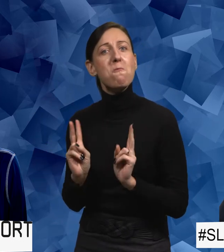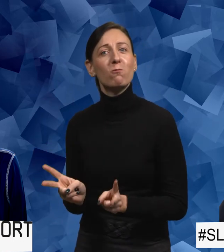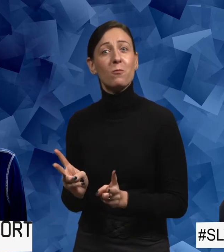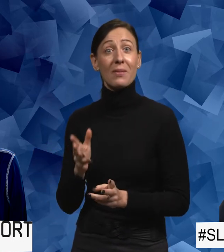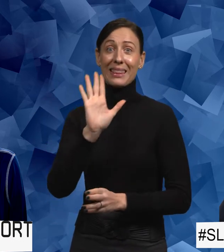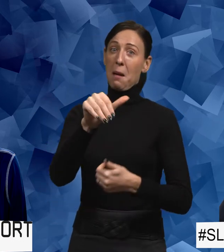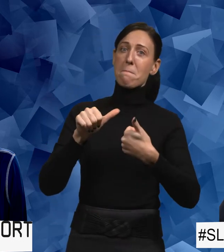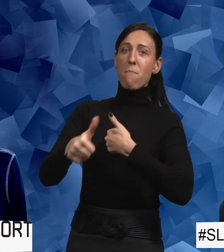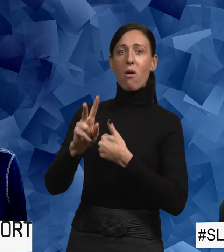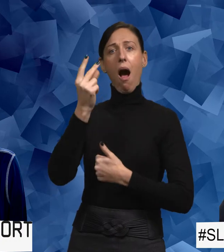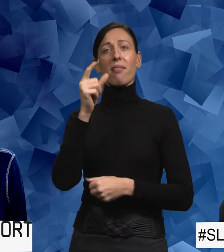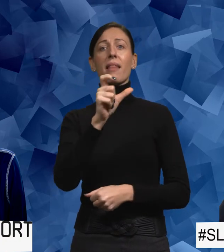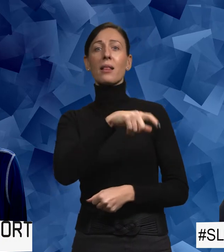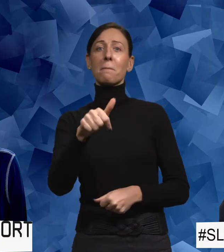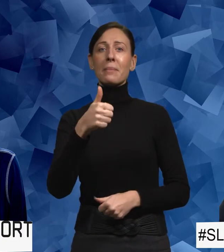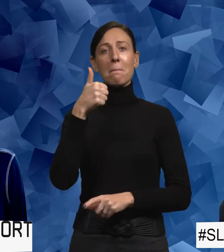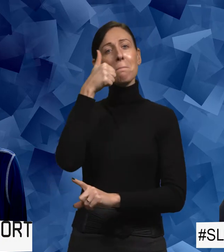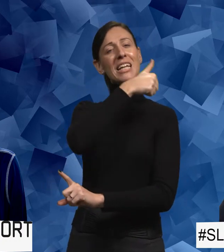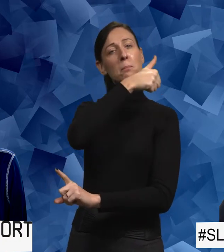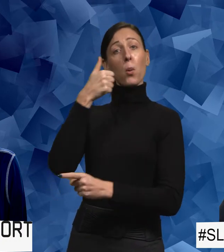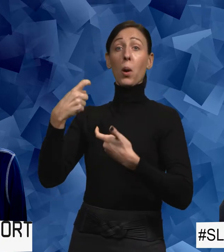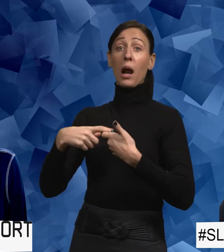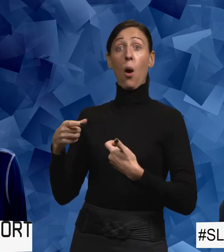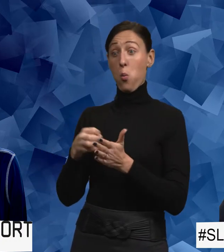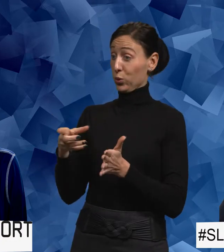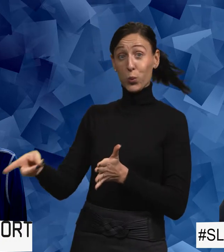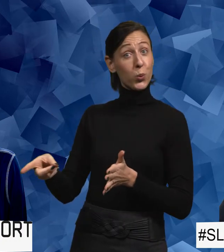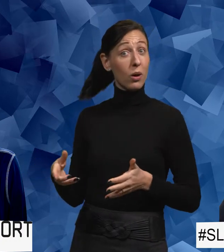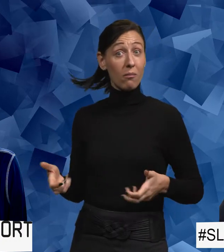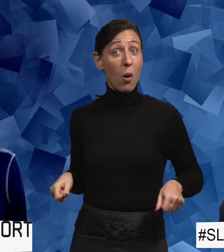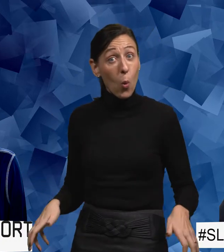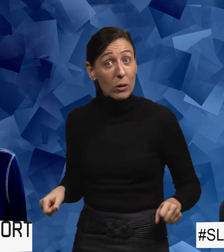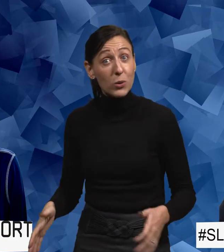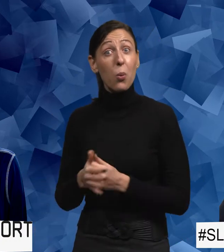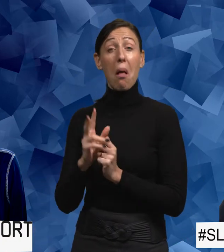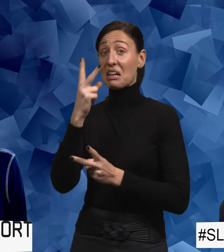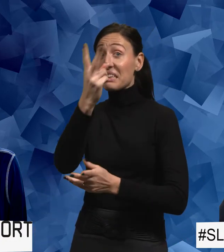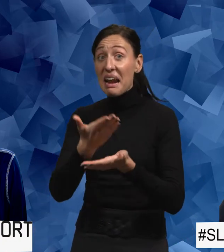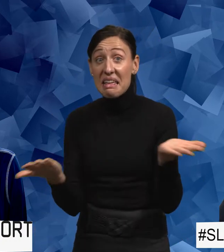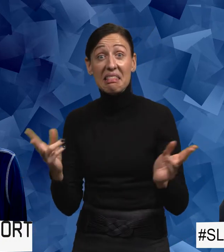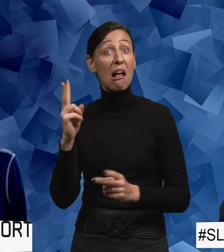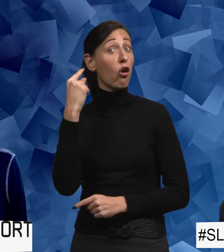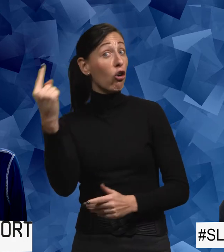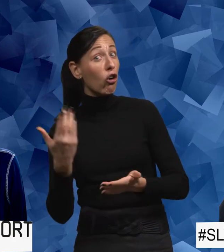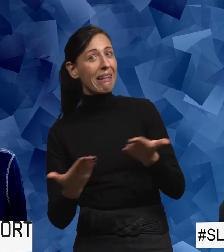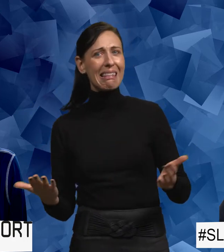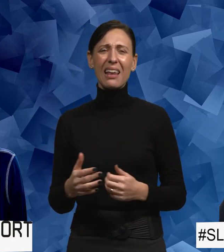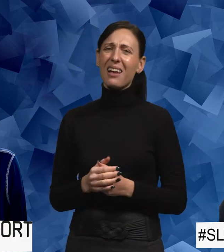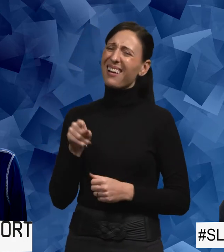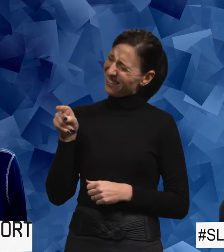Att din partner eller någon annan har missbrukat det faktum att du är rullstadsburen, inte ser eller hör eller så. Det